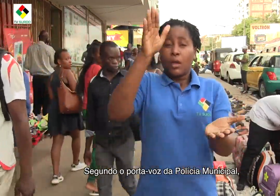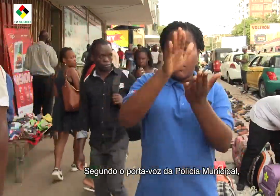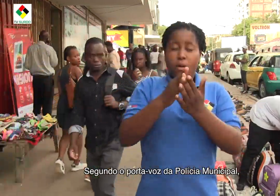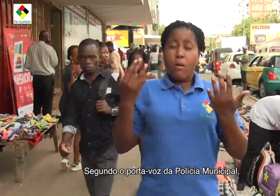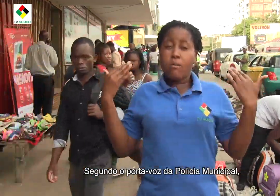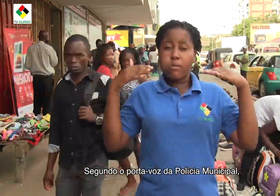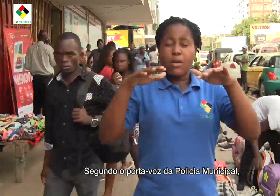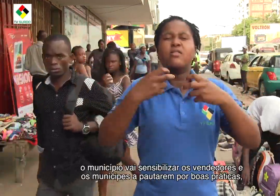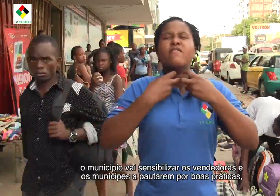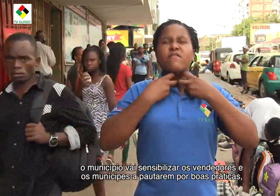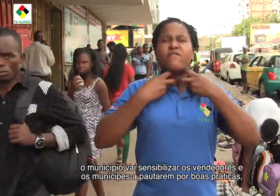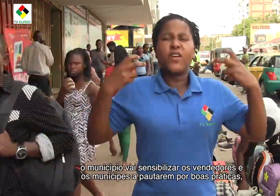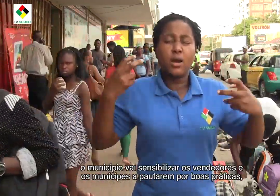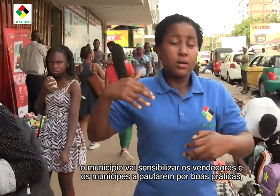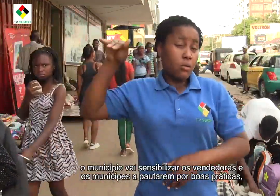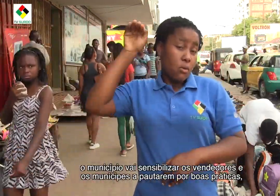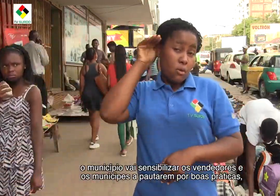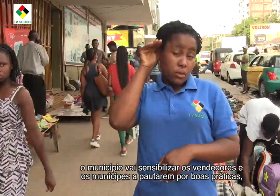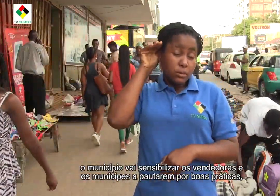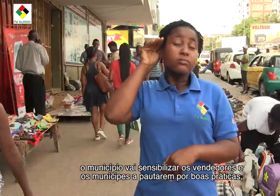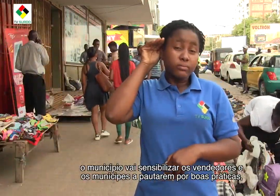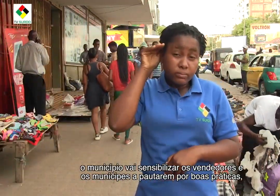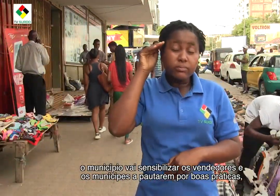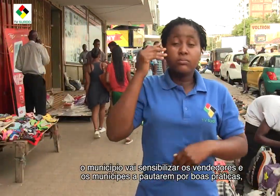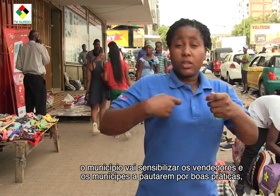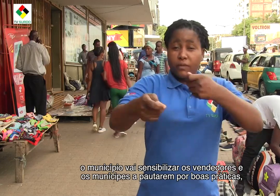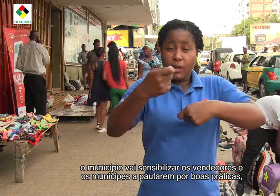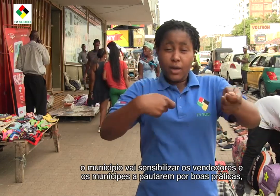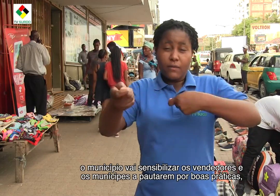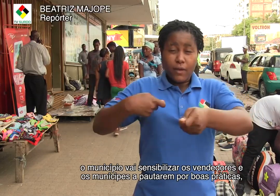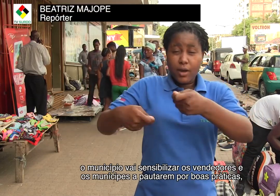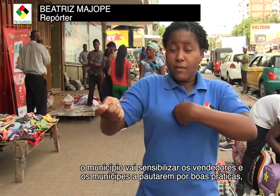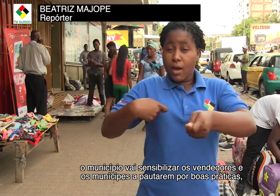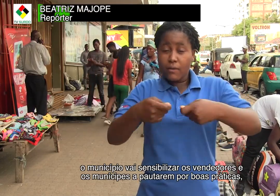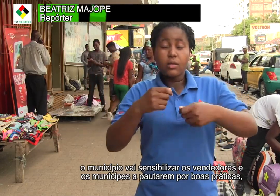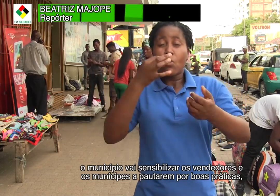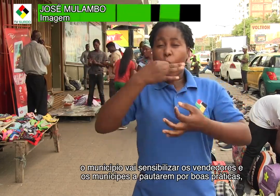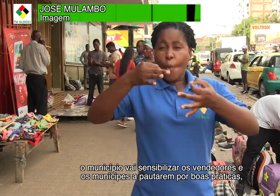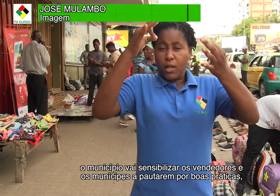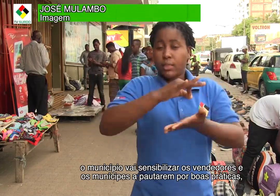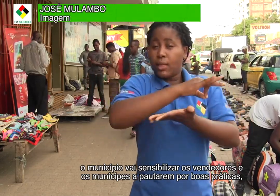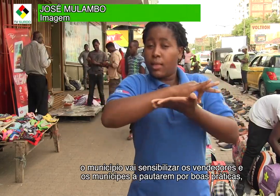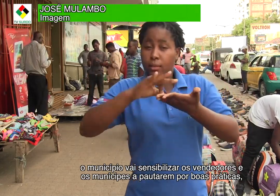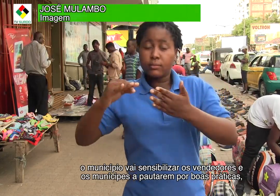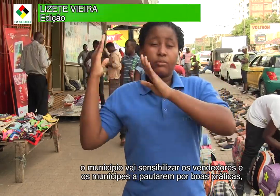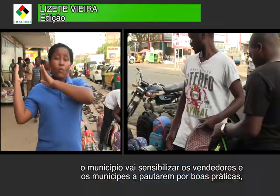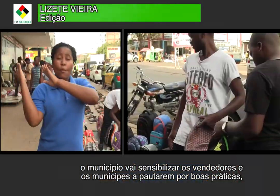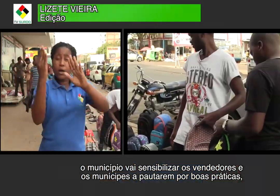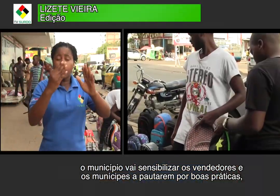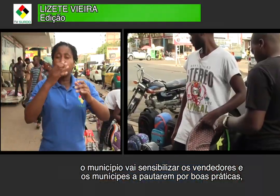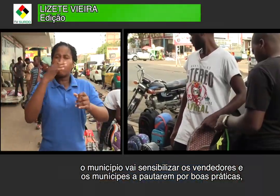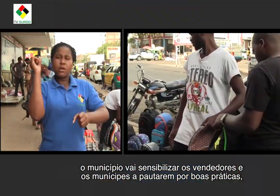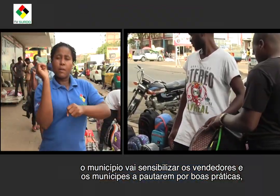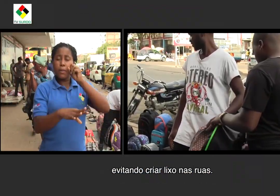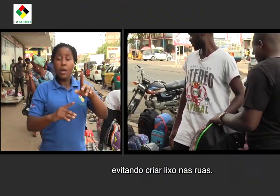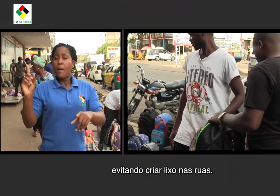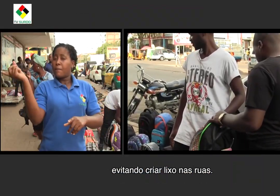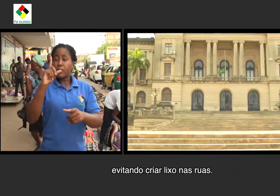da Polícia Municipal, o município vai sensibilizar os vendedores e os munícipes a pautarem por boas práticas, evitando